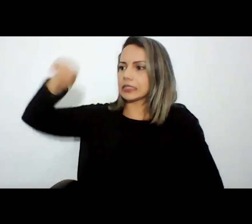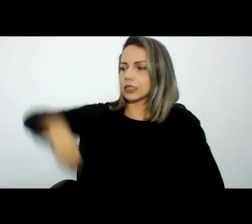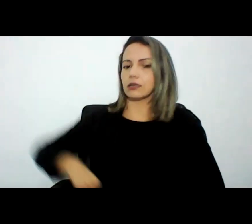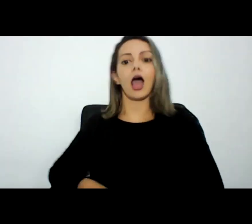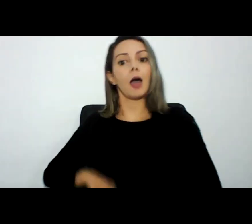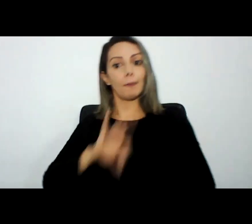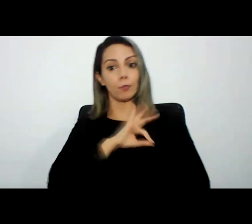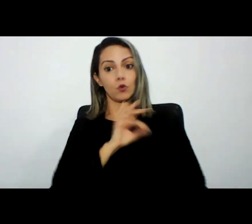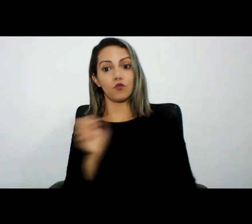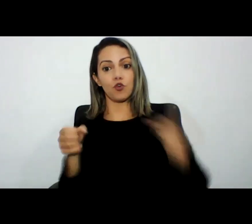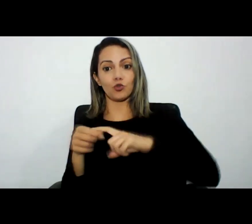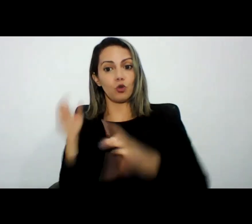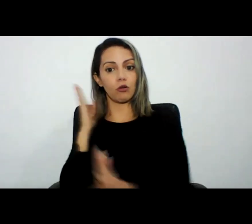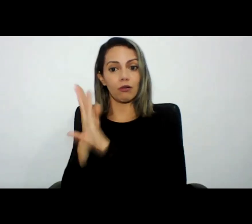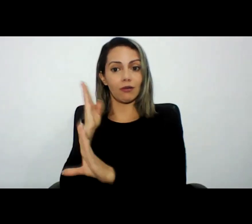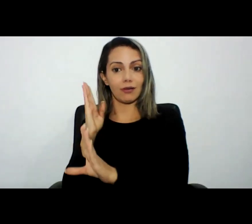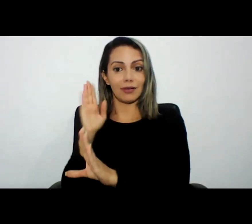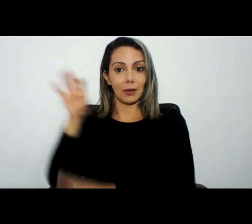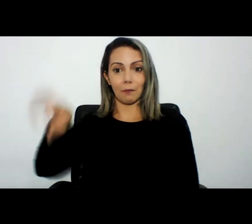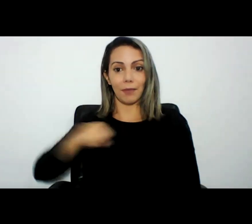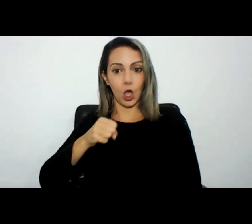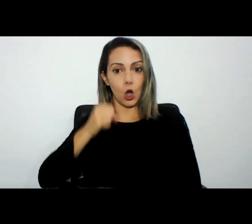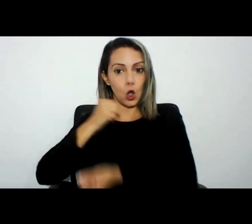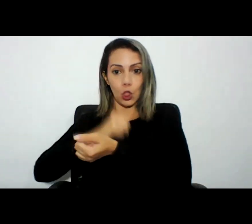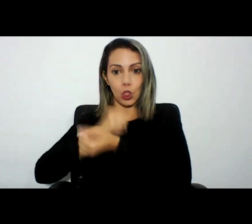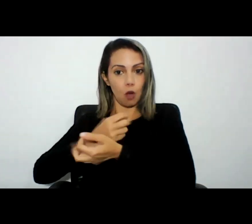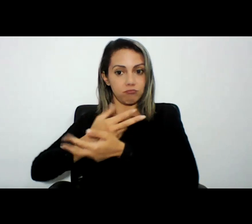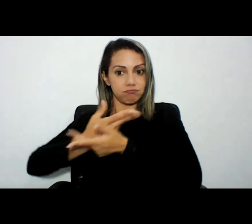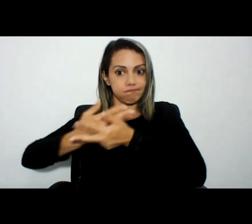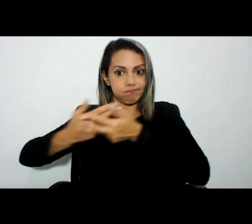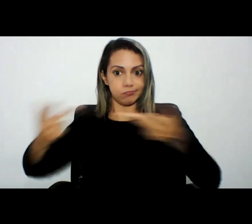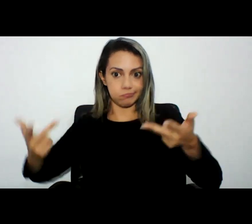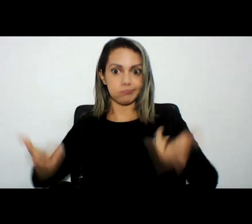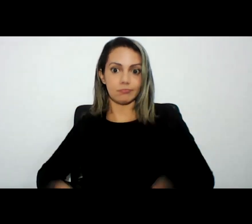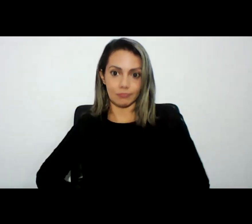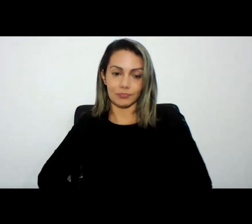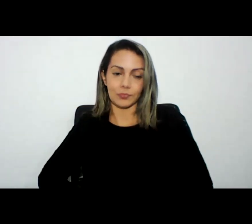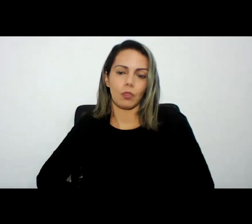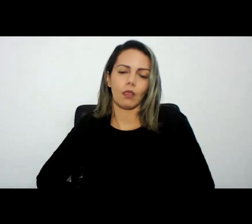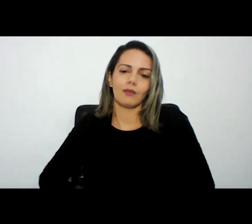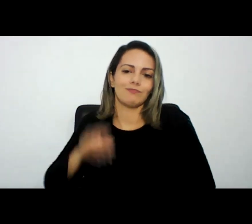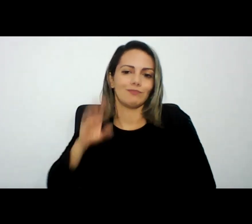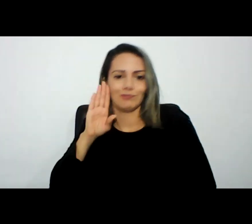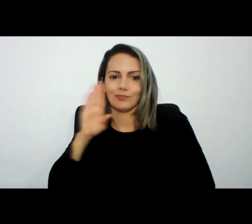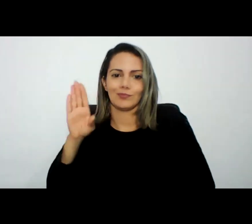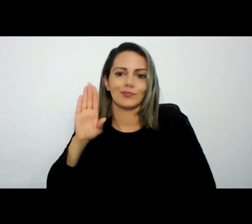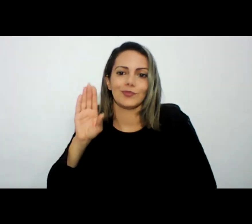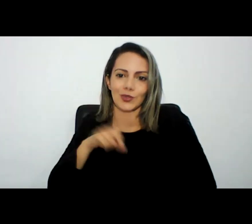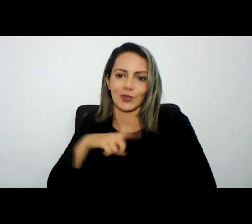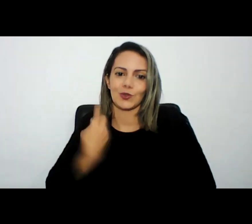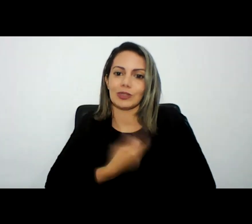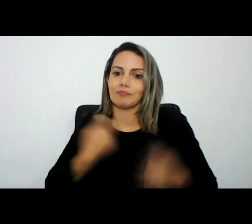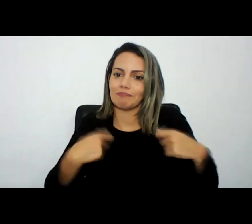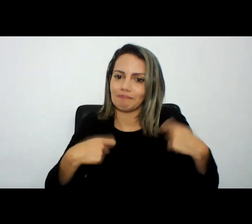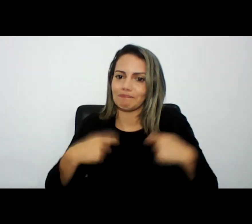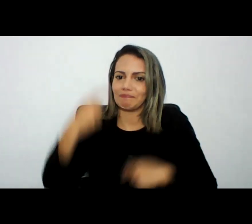estão disponíveis de maneira aberta estão de maneira restrita e sobre esses principalmente é que nós temos que evoluir o nosso pensamento